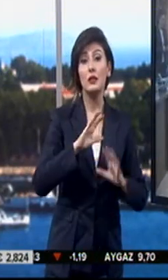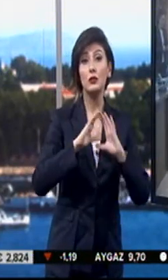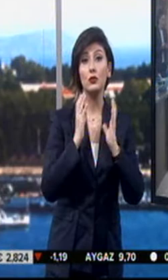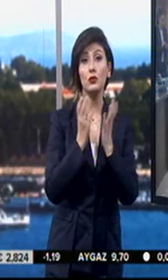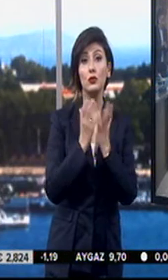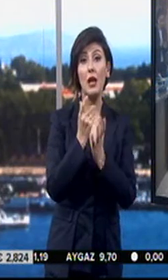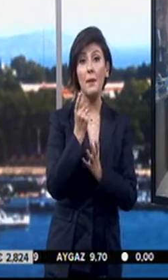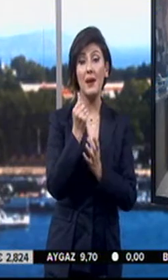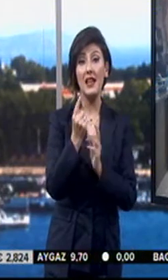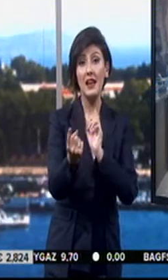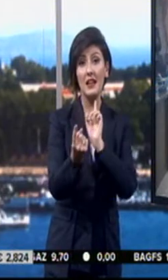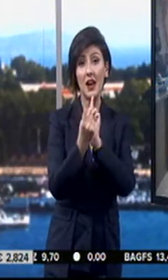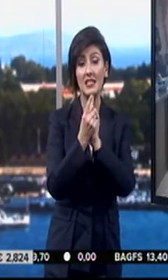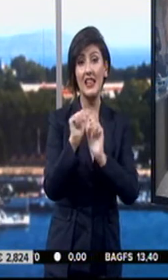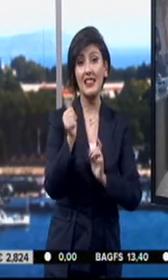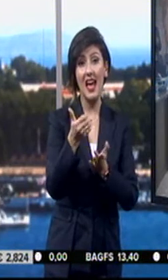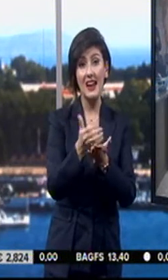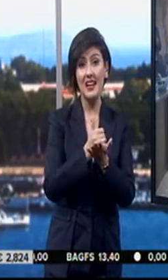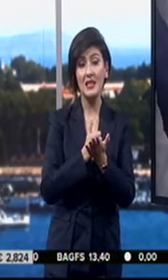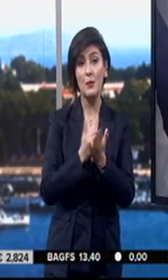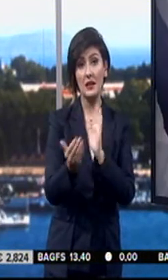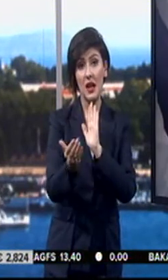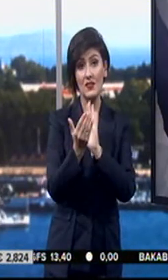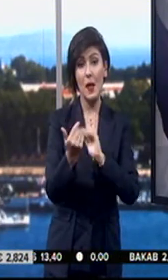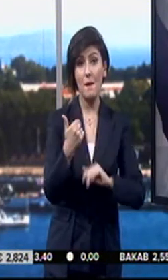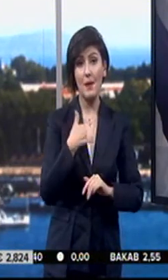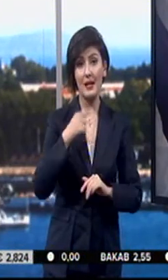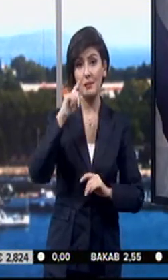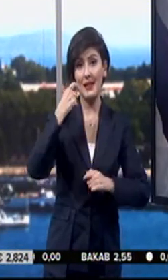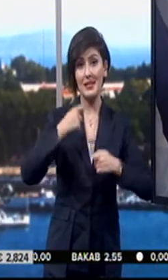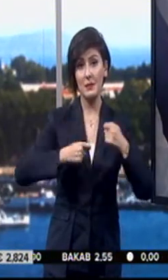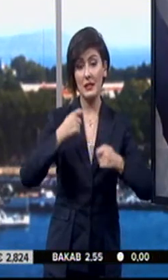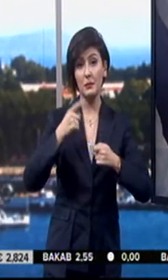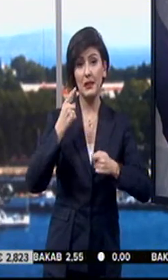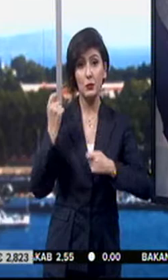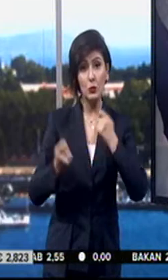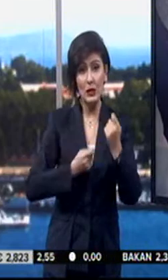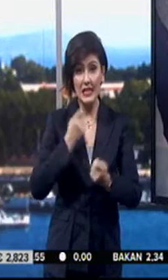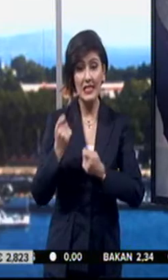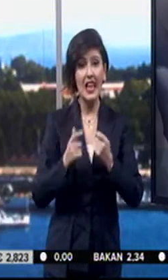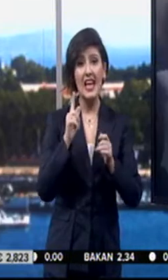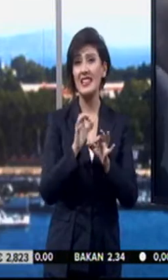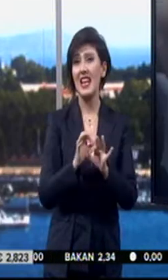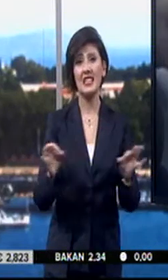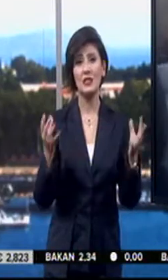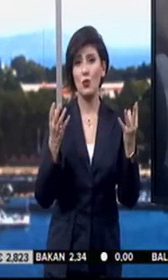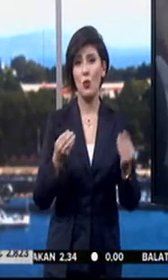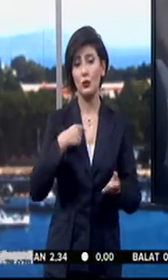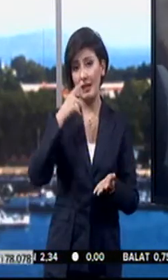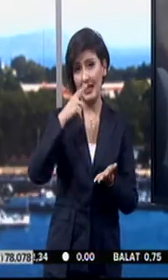doların dünya paraları karşısında değer kazanması karşısında, ben Merkez Bankası'nın bir müdahalesinin